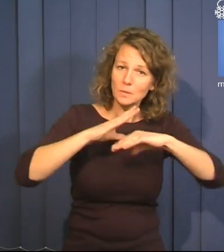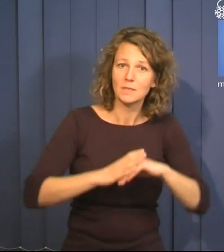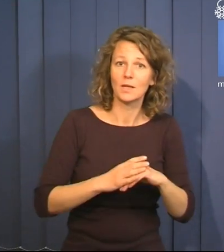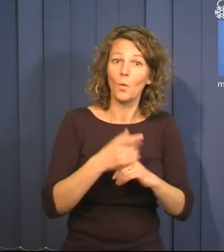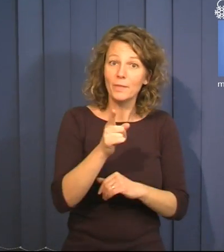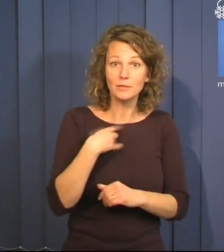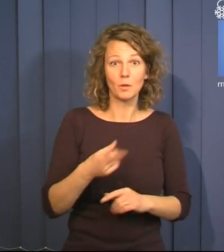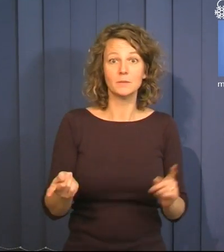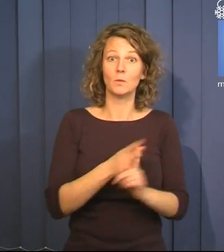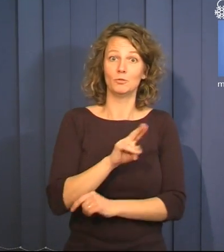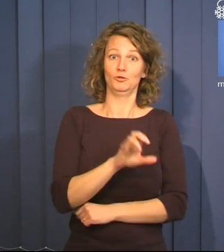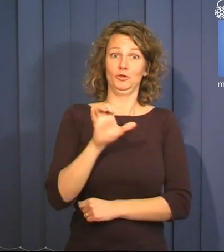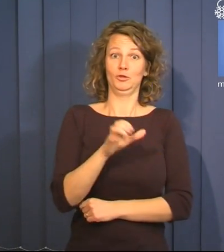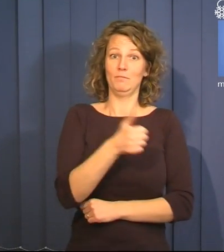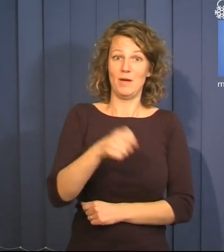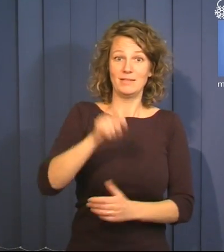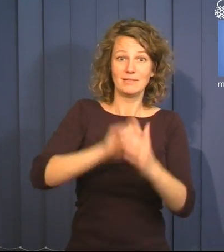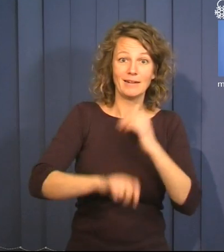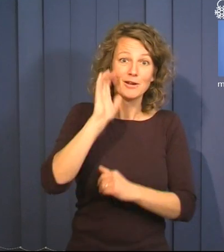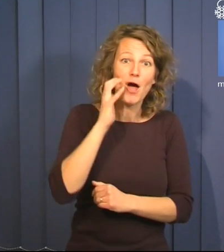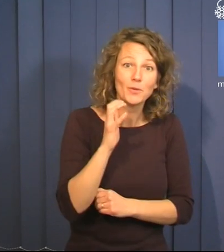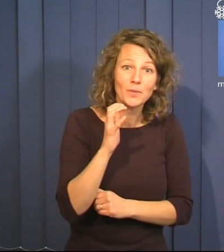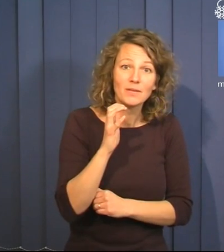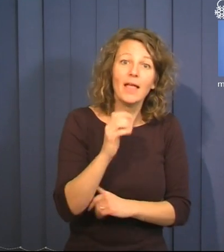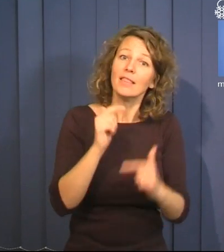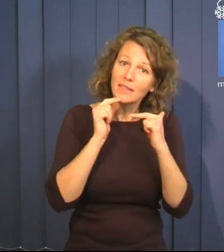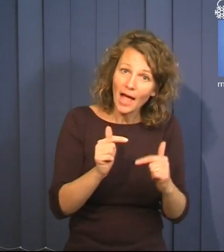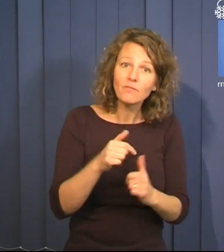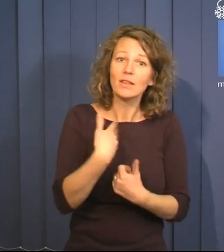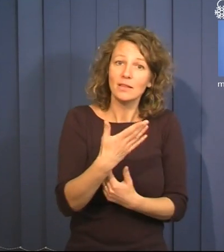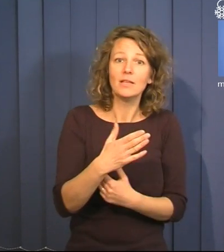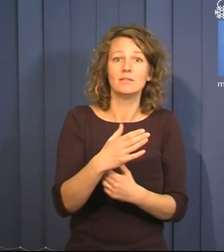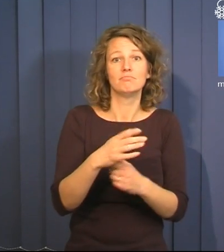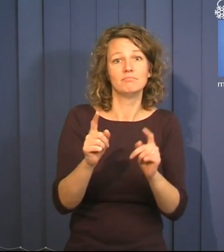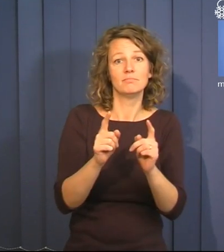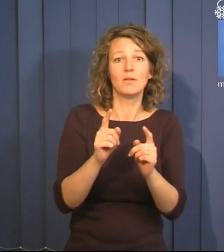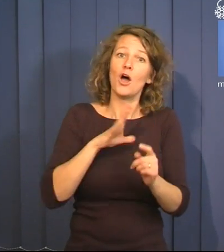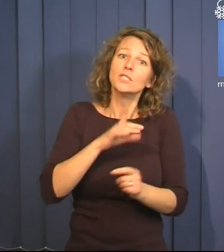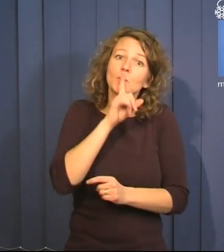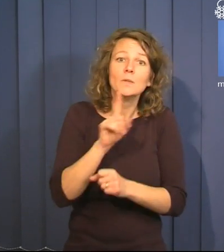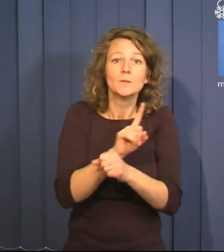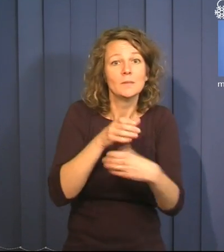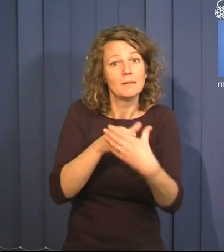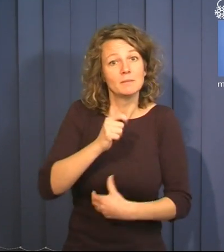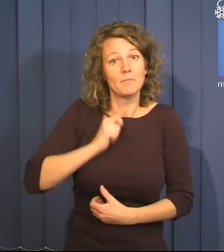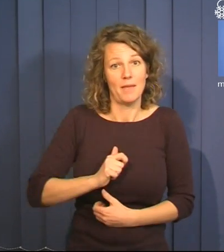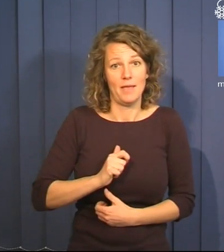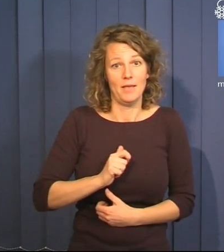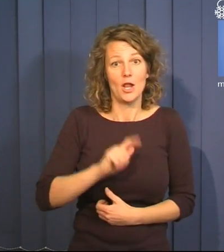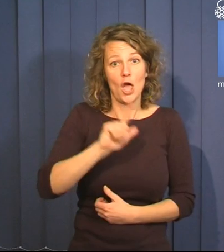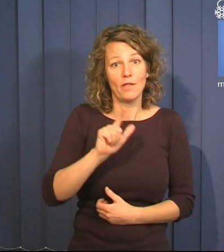liten stund sedan råkade slå på radion. Tack för att jag fick dela en liten stund med er denna lördag, annan dag jul.